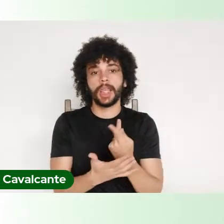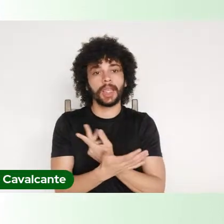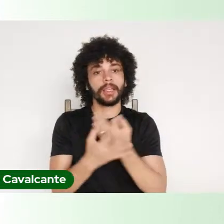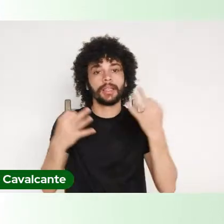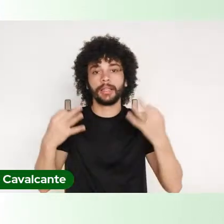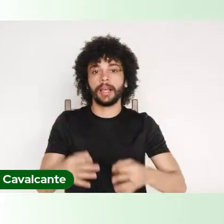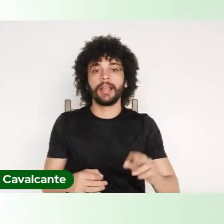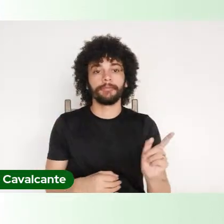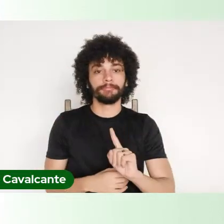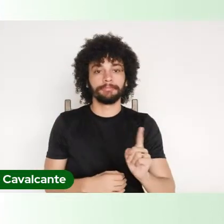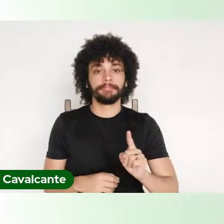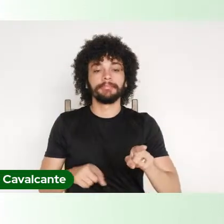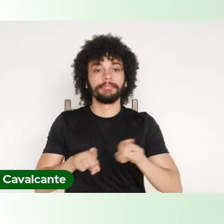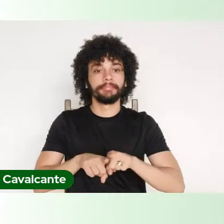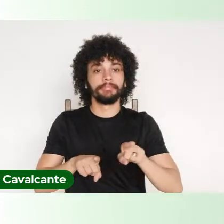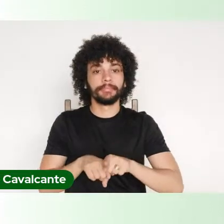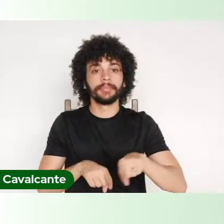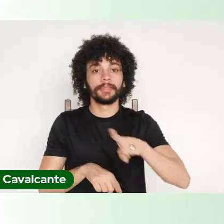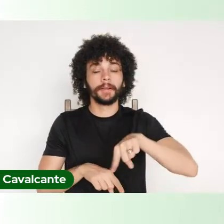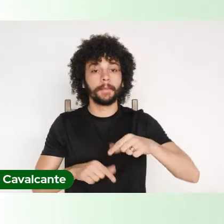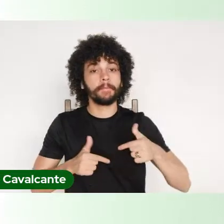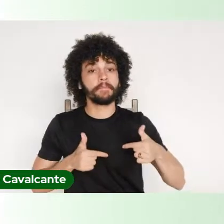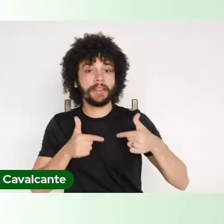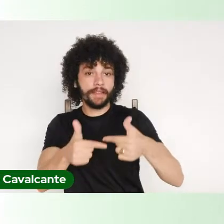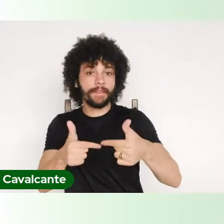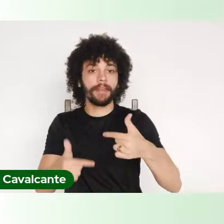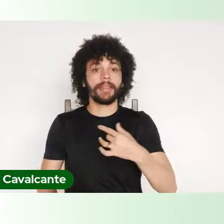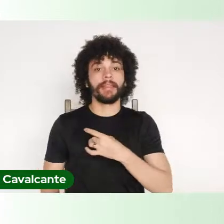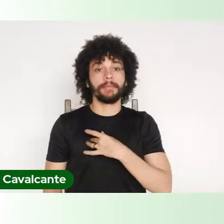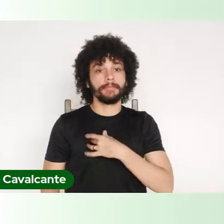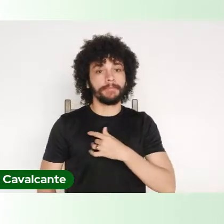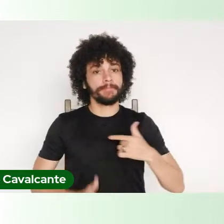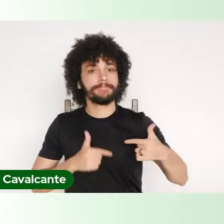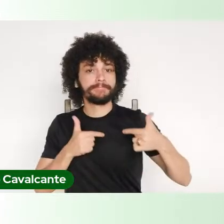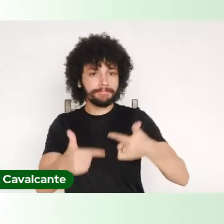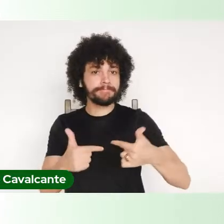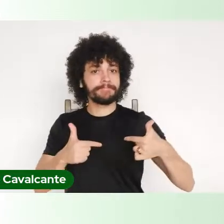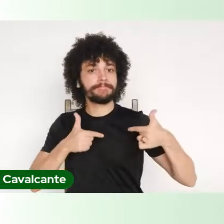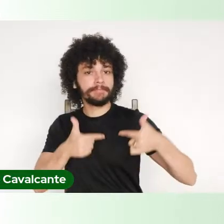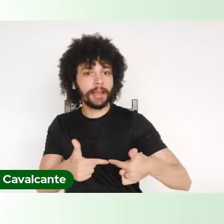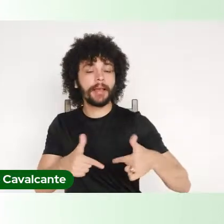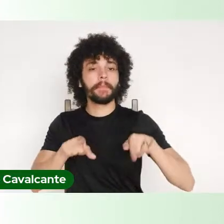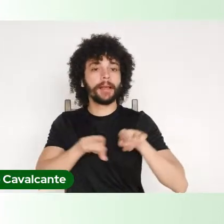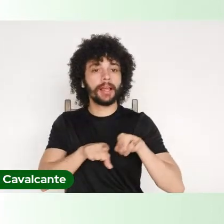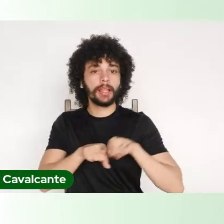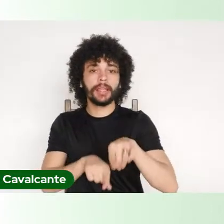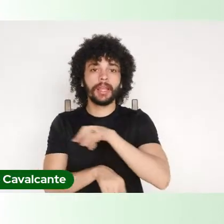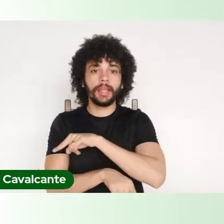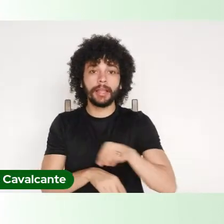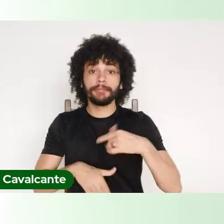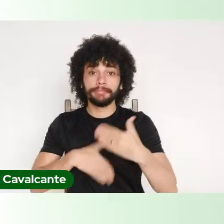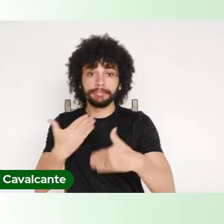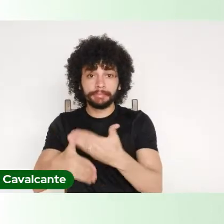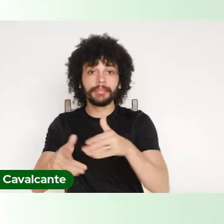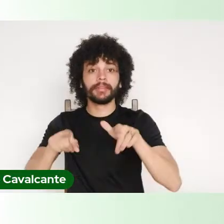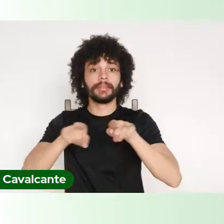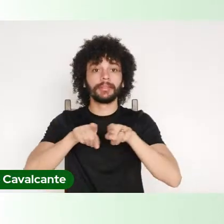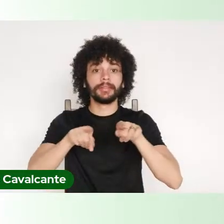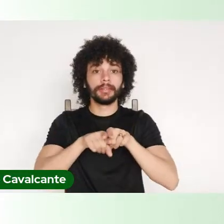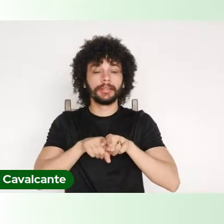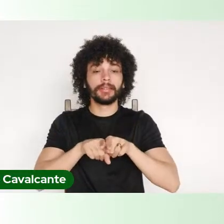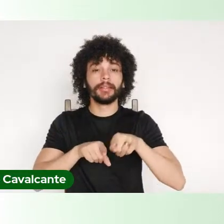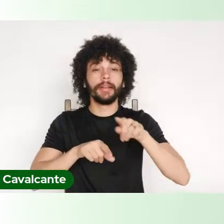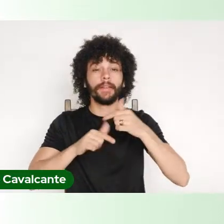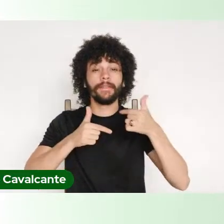precisa enfrentar os seus medos, num país que precisa enfrentar cada vez mais a